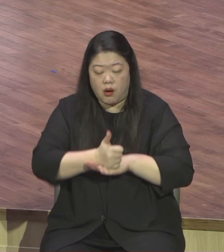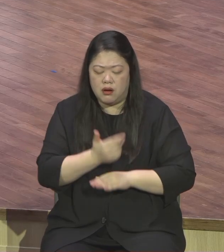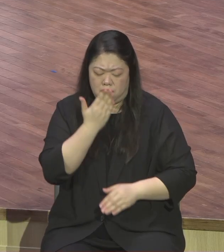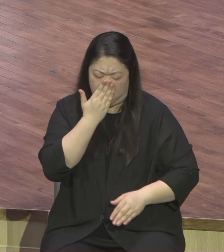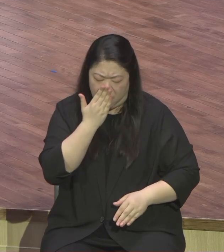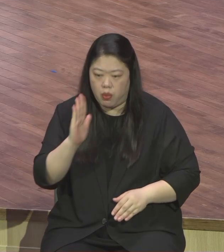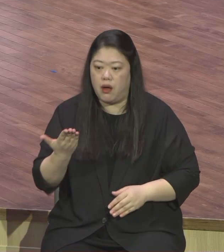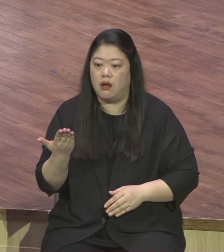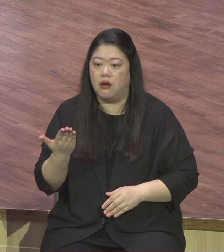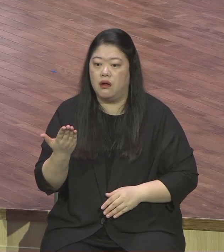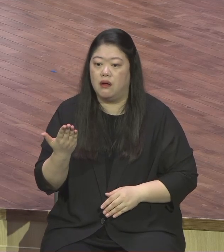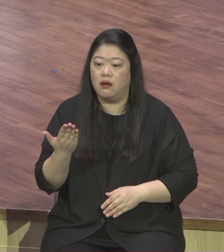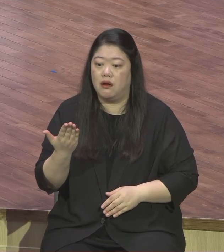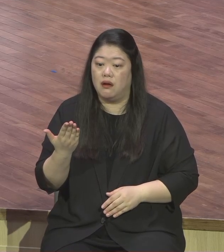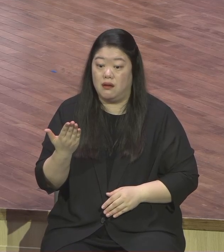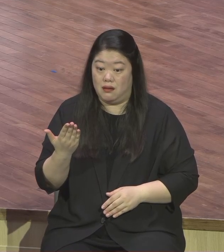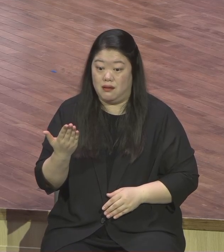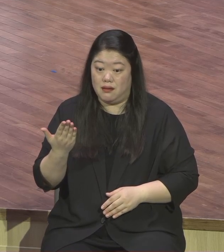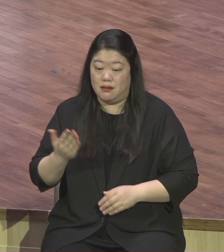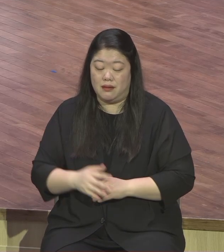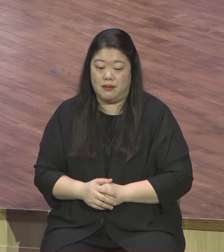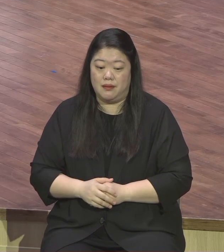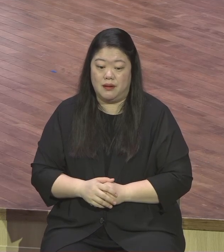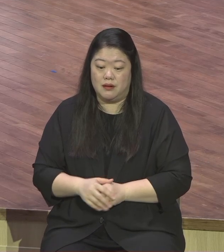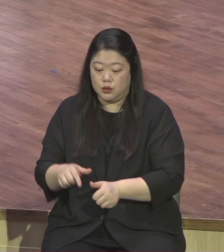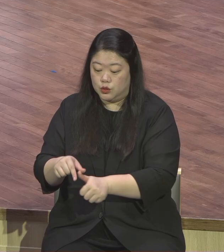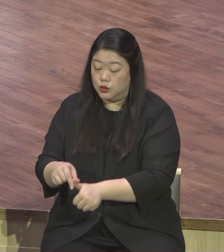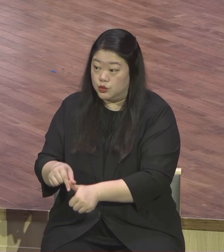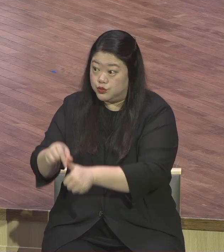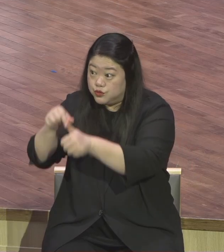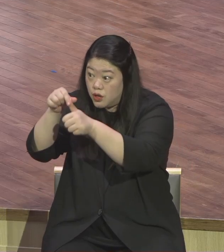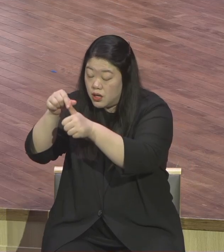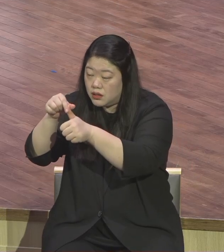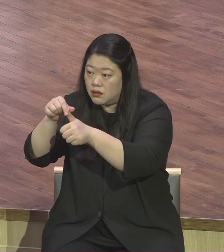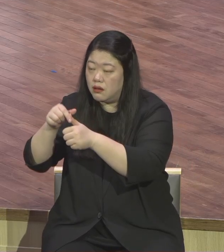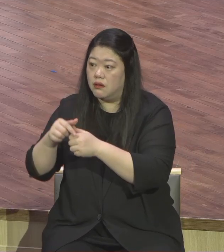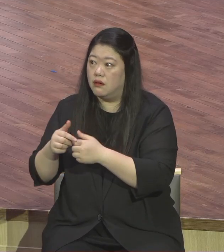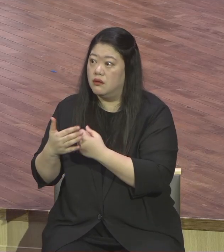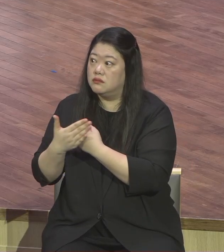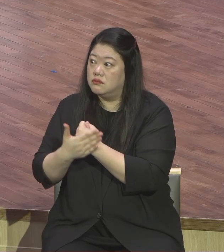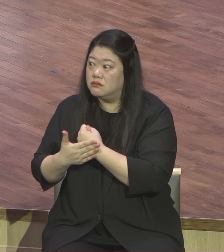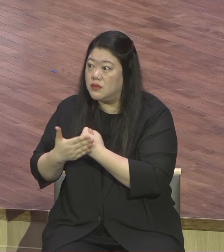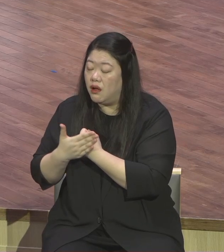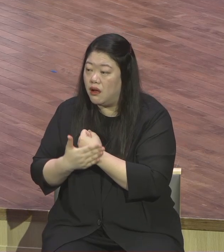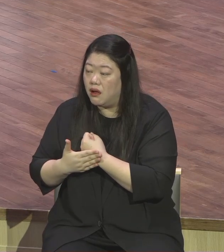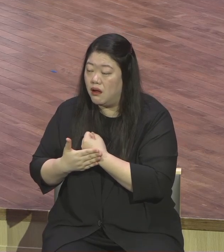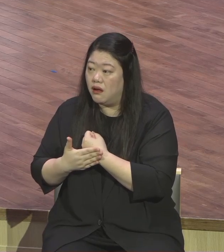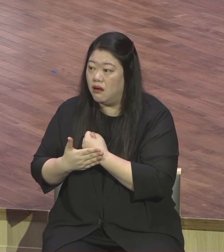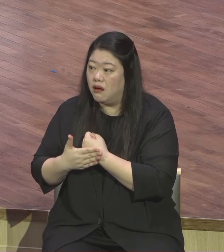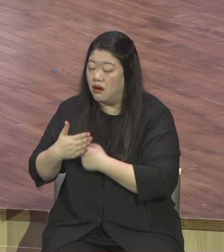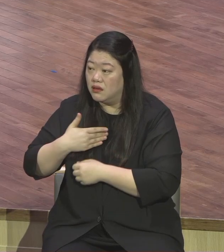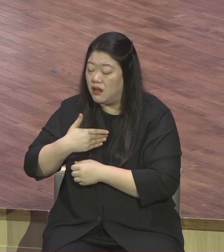구원 감격을 사실적으로 맛보는 만큼 감사가 나온다 그만이죠